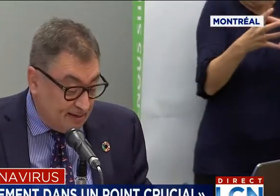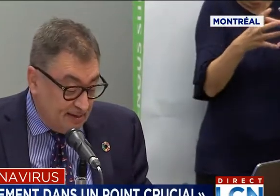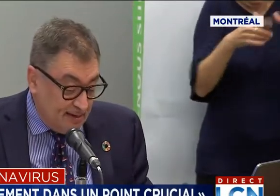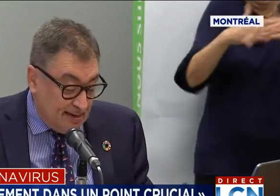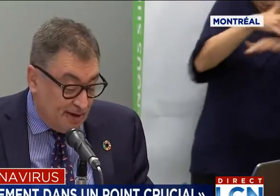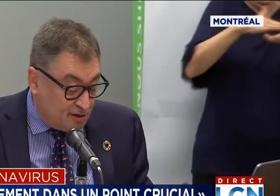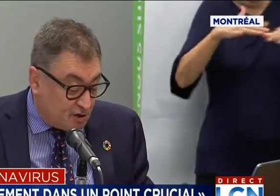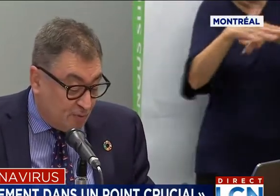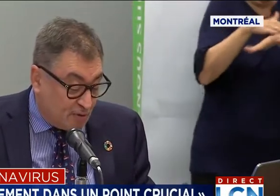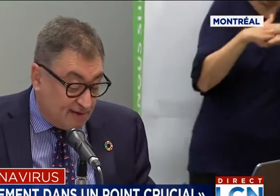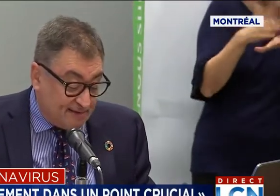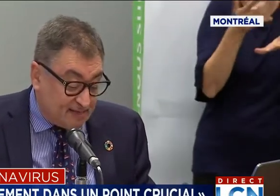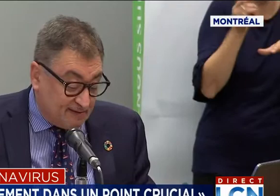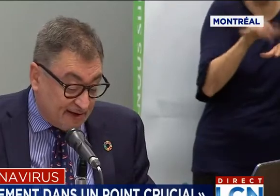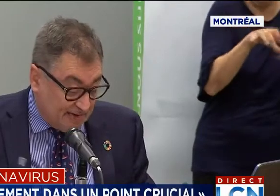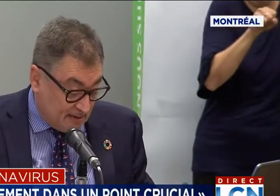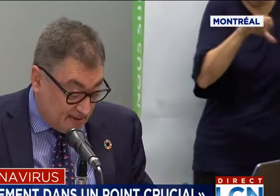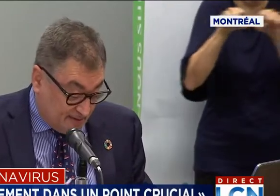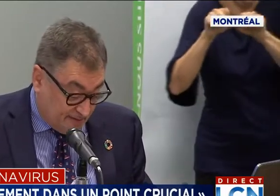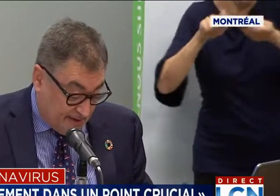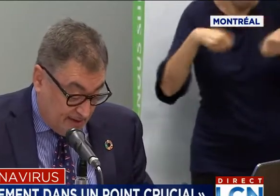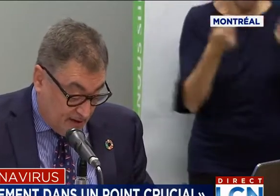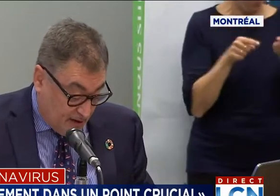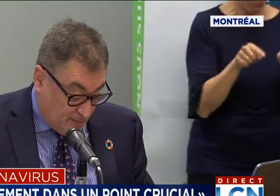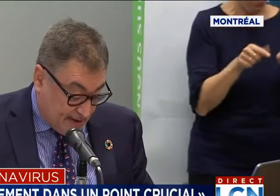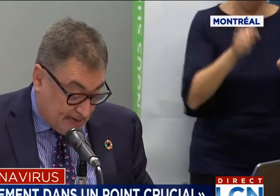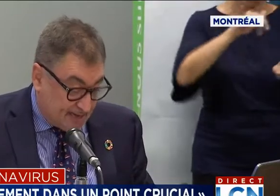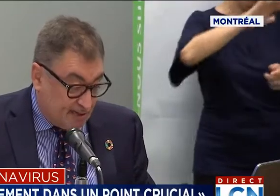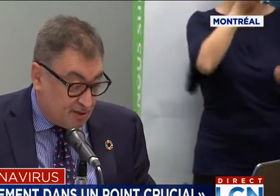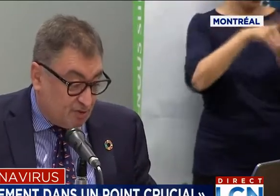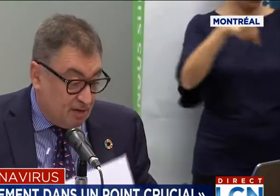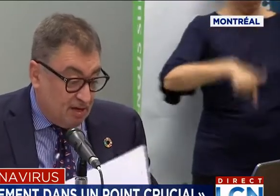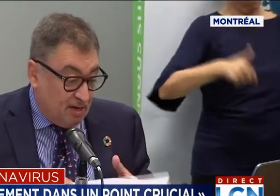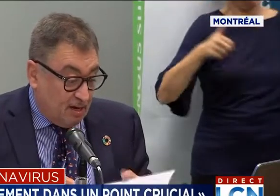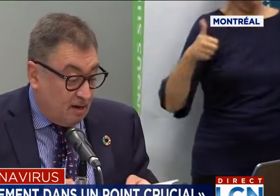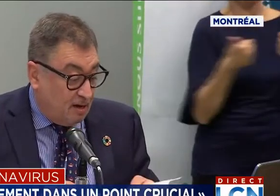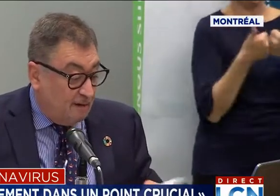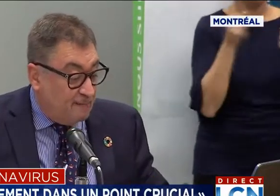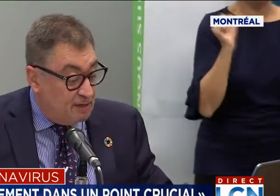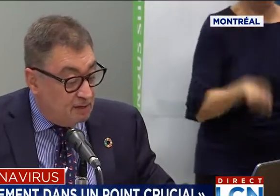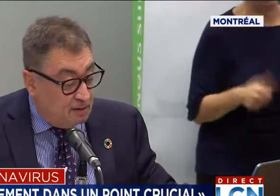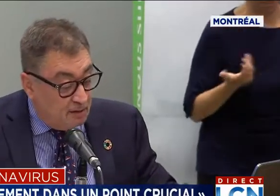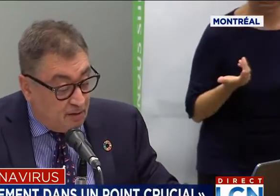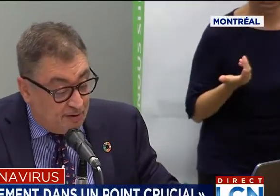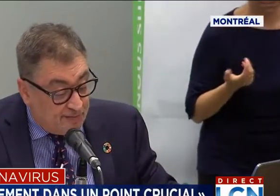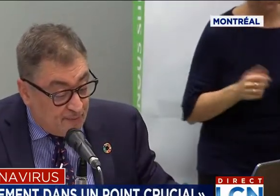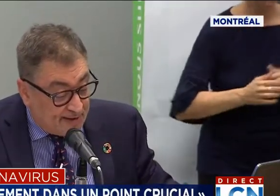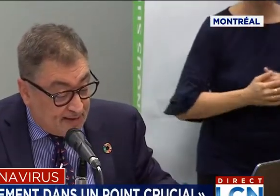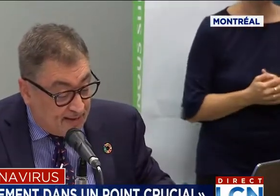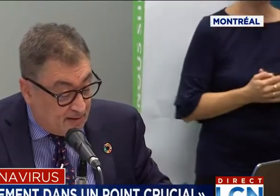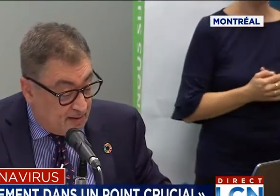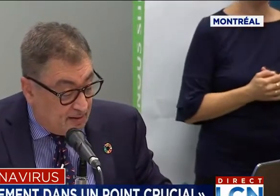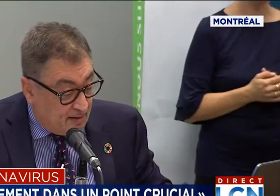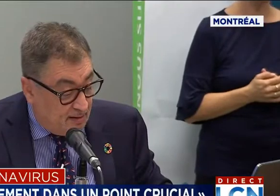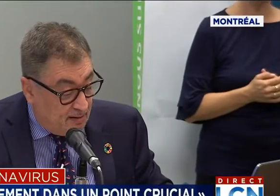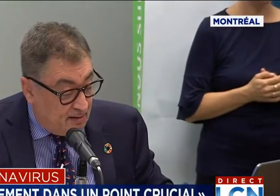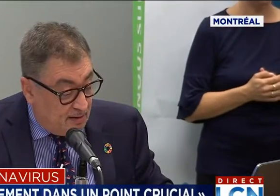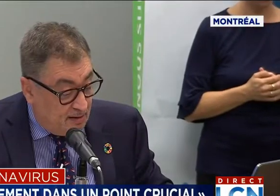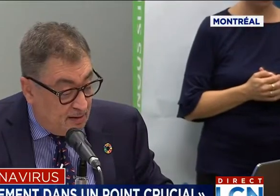Québec. Elle a dû composer avec différents défis, bien entendu. On a vu pendant